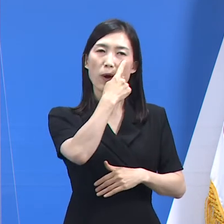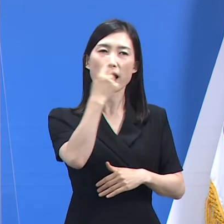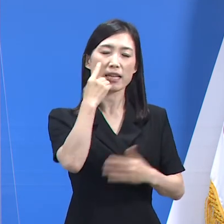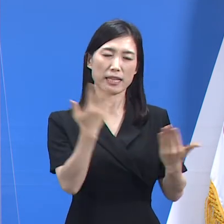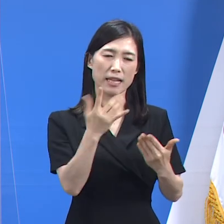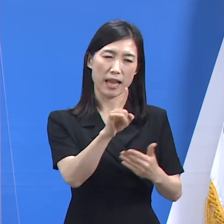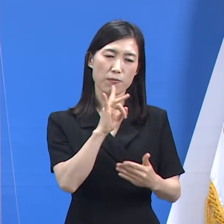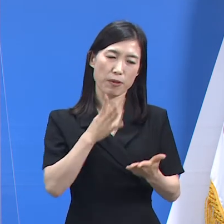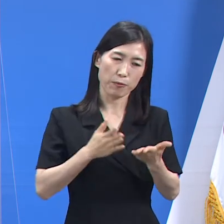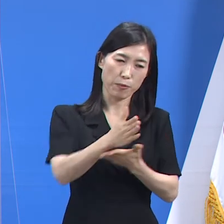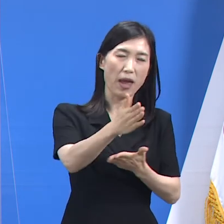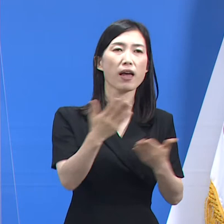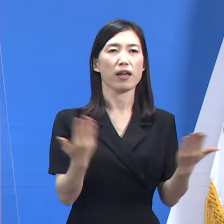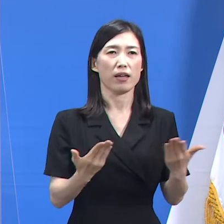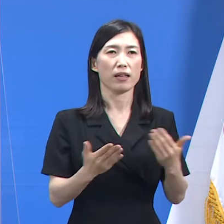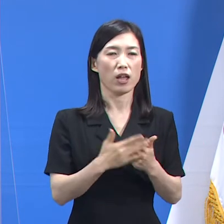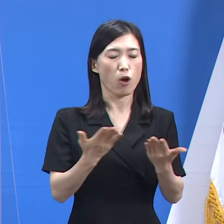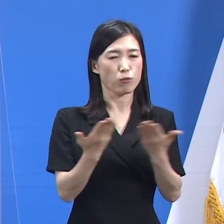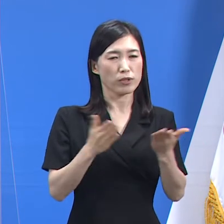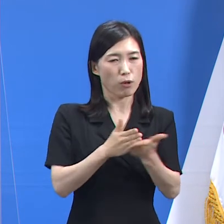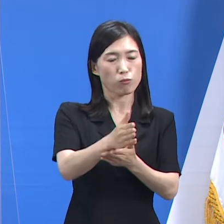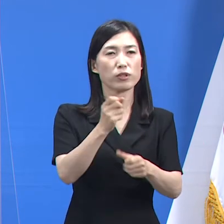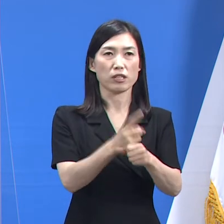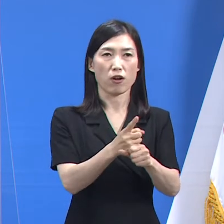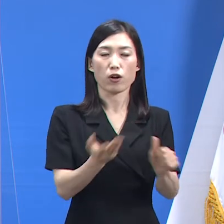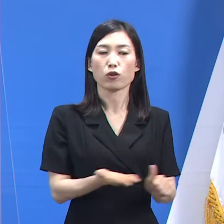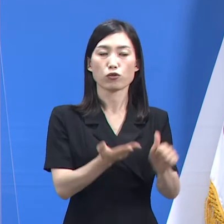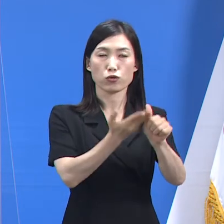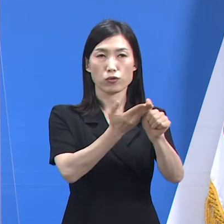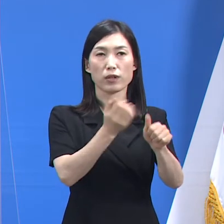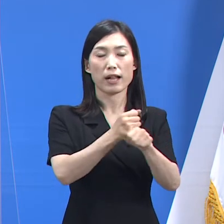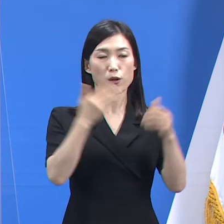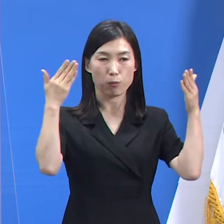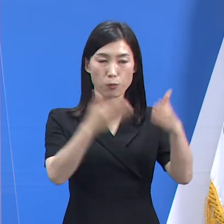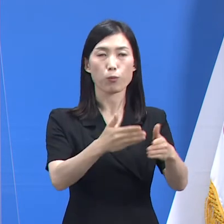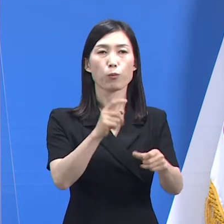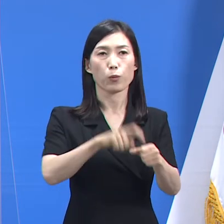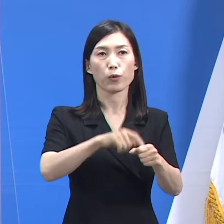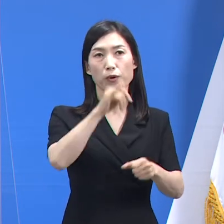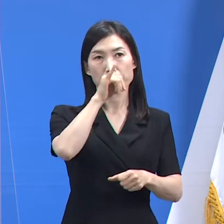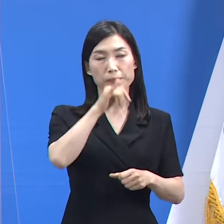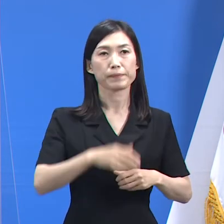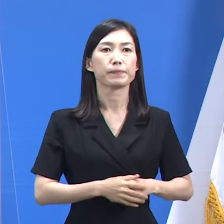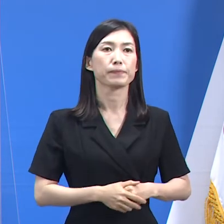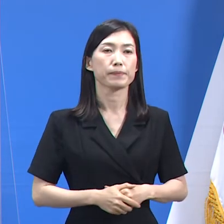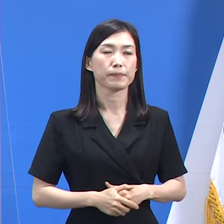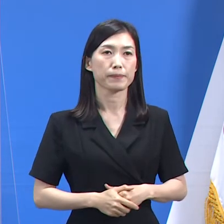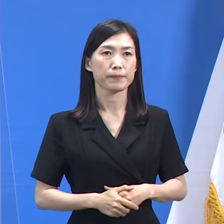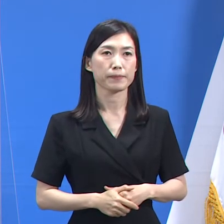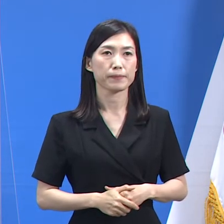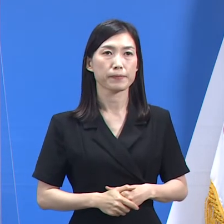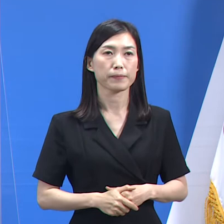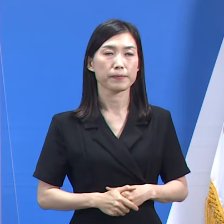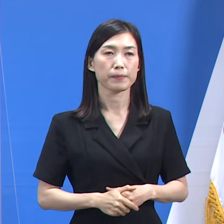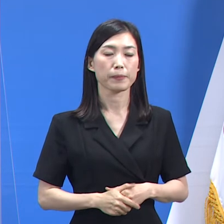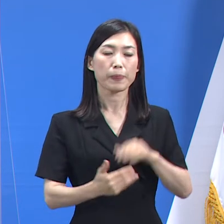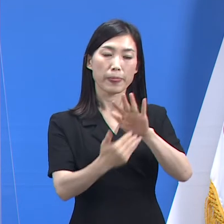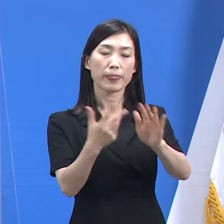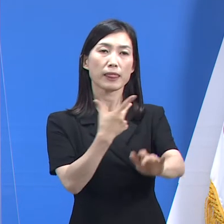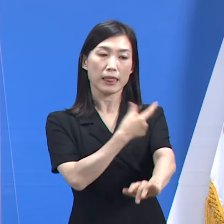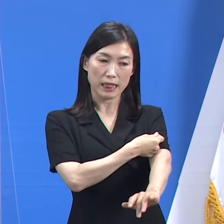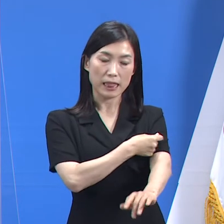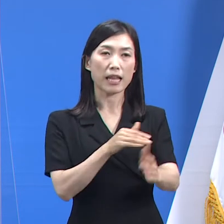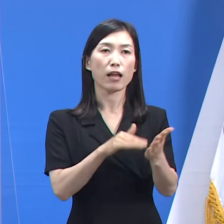업무 수행 능력을 향상시키고 전문성을 강화하는 데 그 목적이 있습니다. 백신 접종